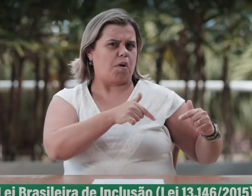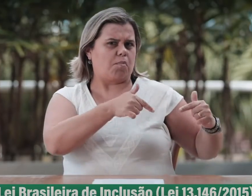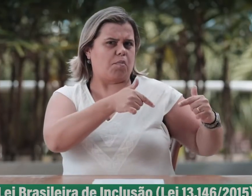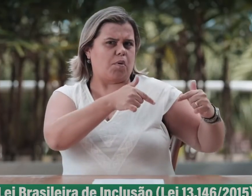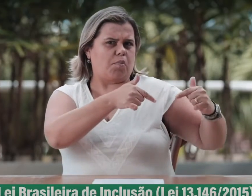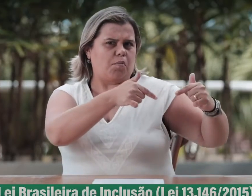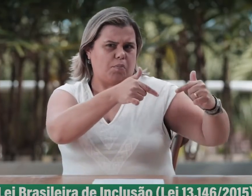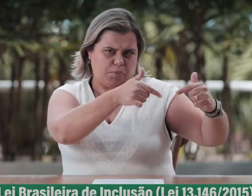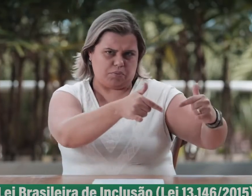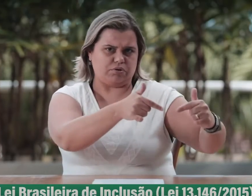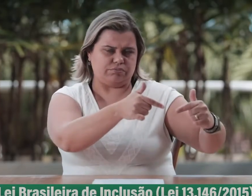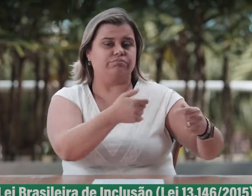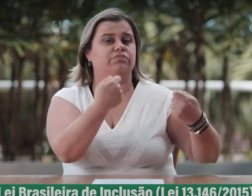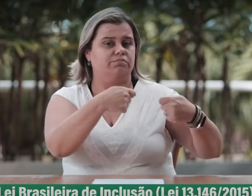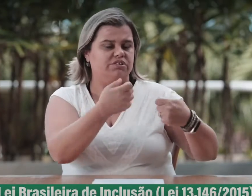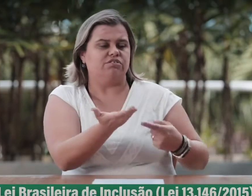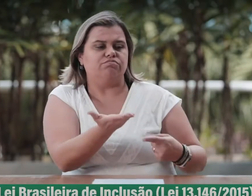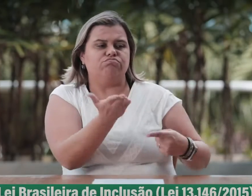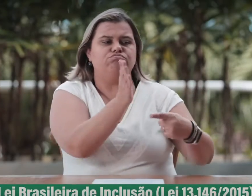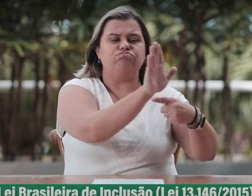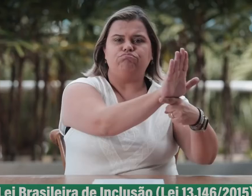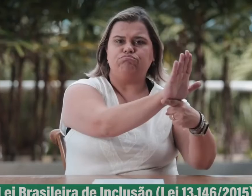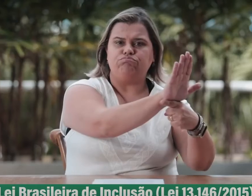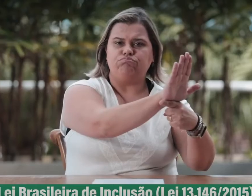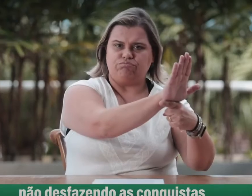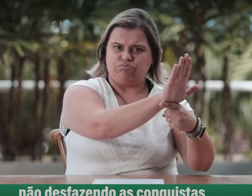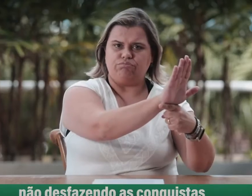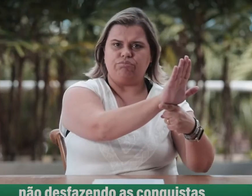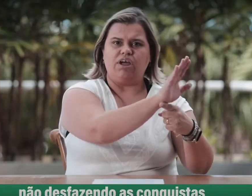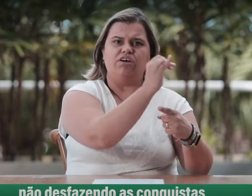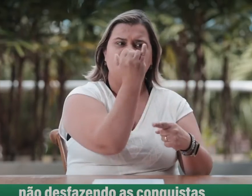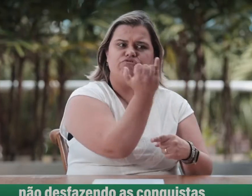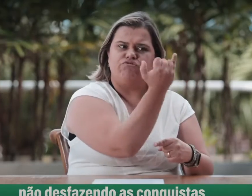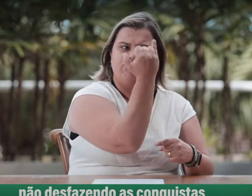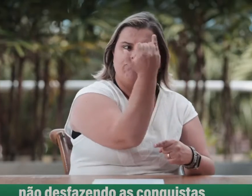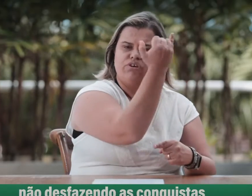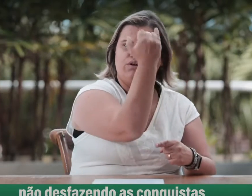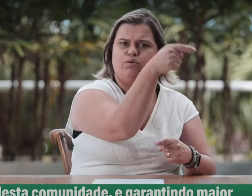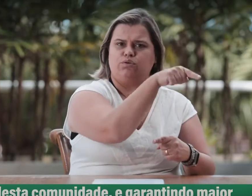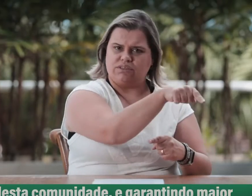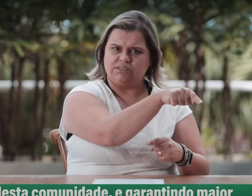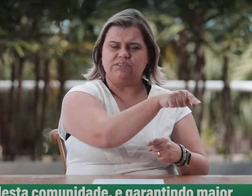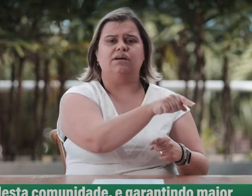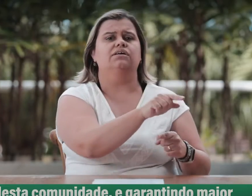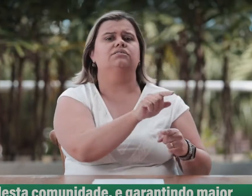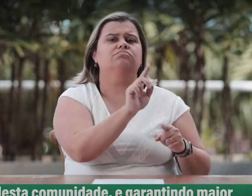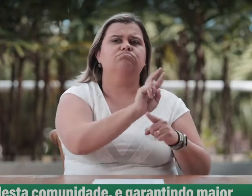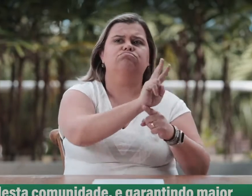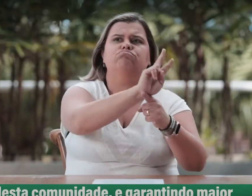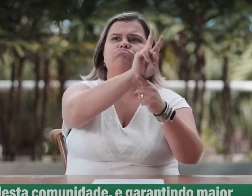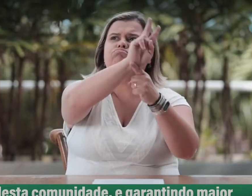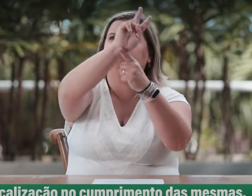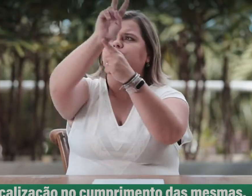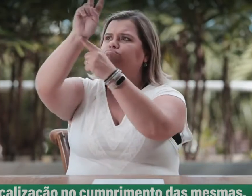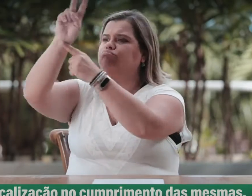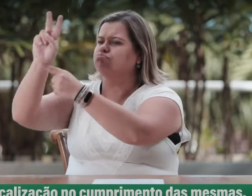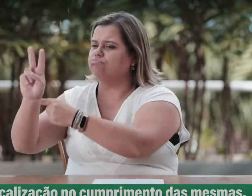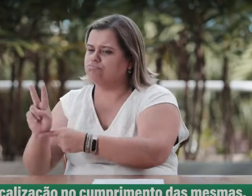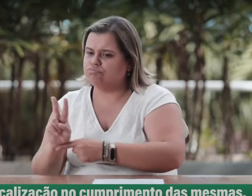Lei 13.146-2015, não desfazendo as conquistas desta comunidade e garantindo maior fiscalização no